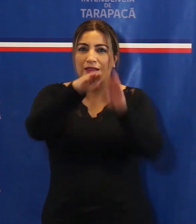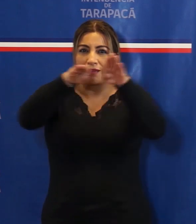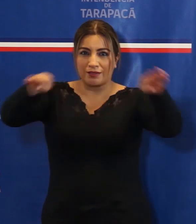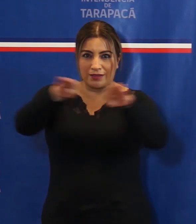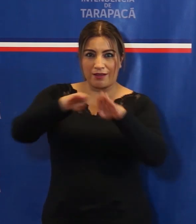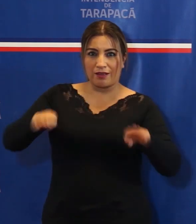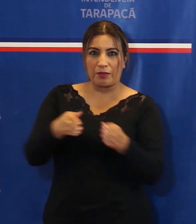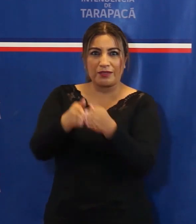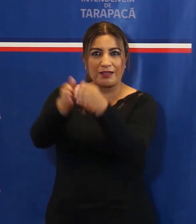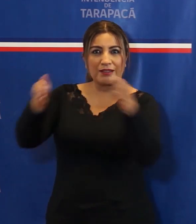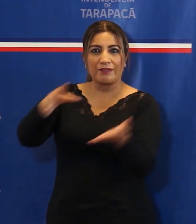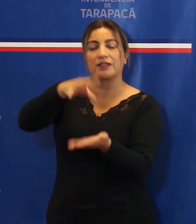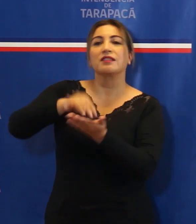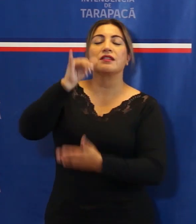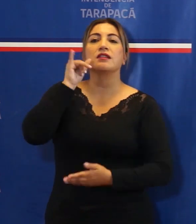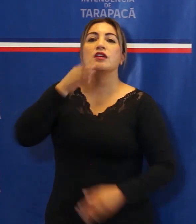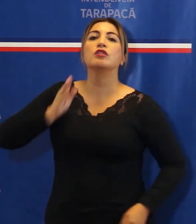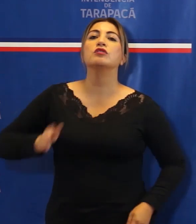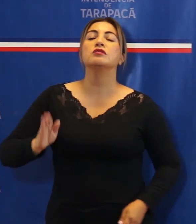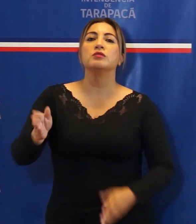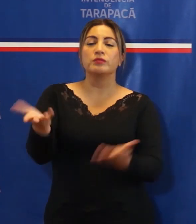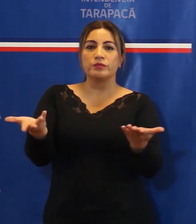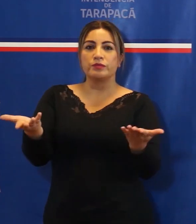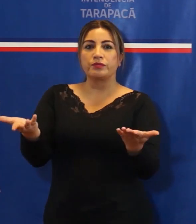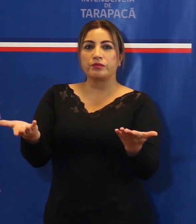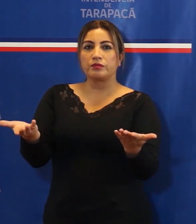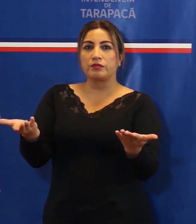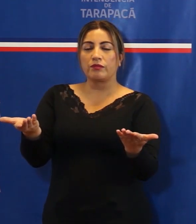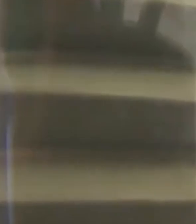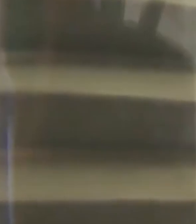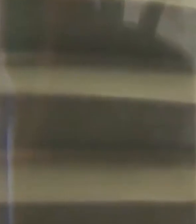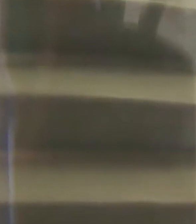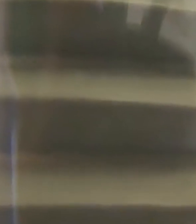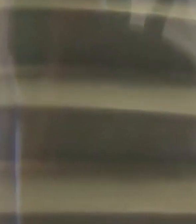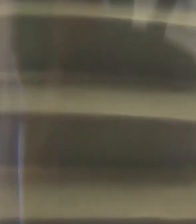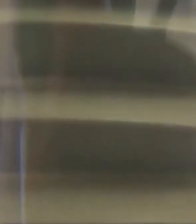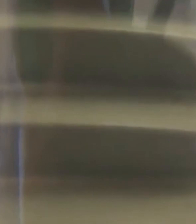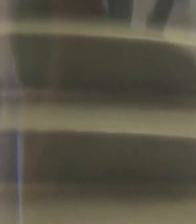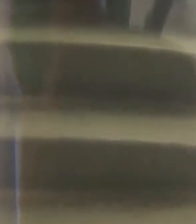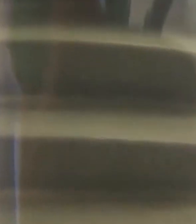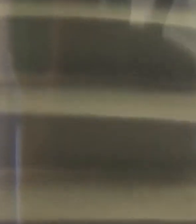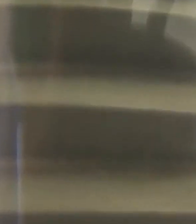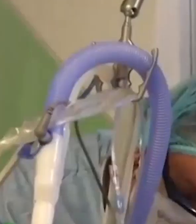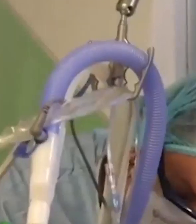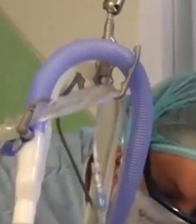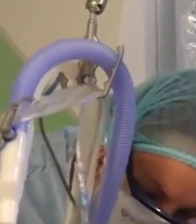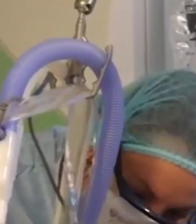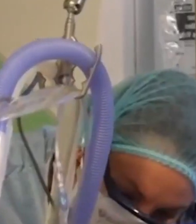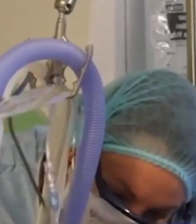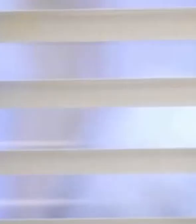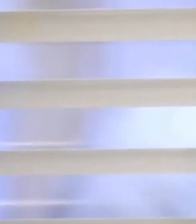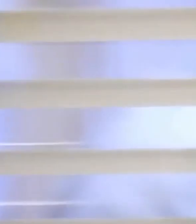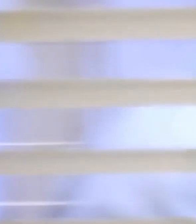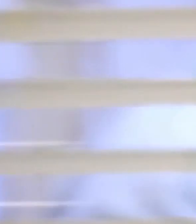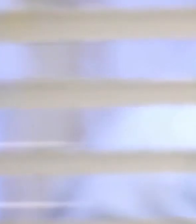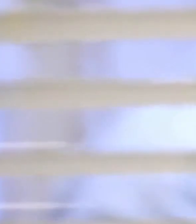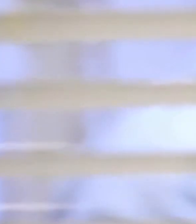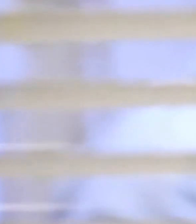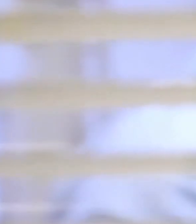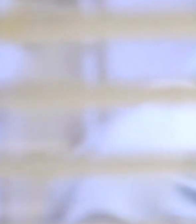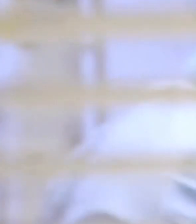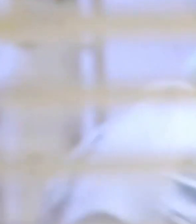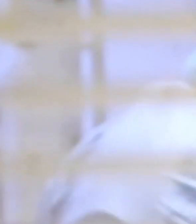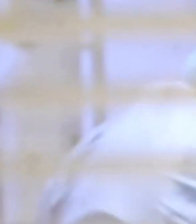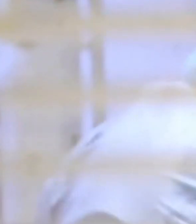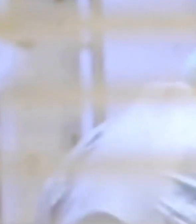disponibles en la región y seguiremos abriendo en el caso que sea necesario. Otra información entregada fue que en las próximas horas